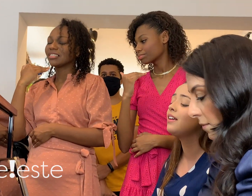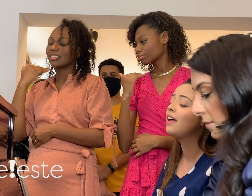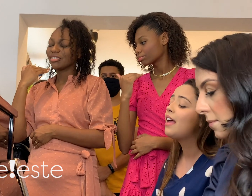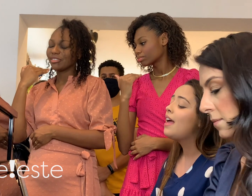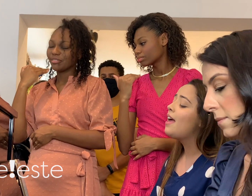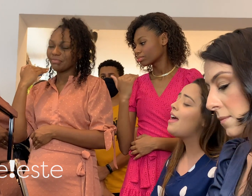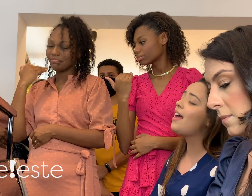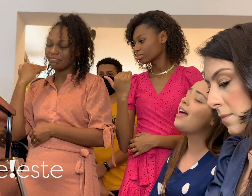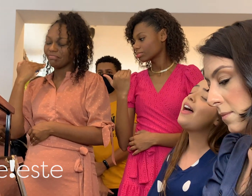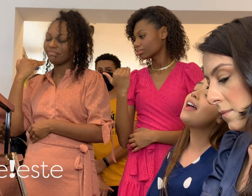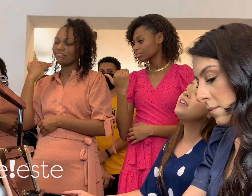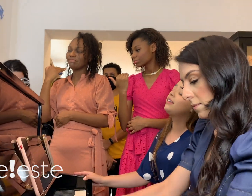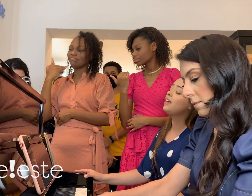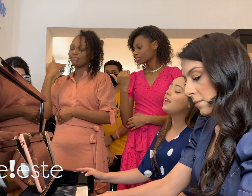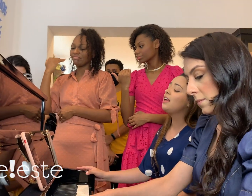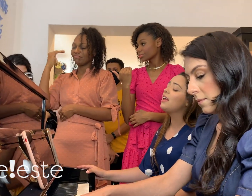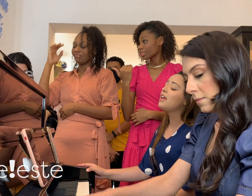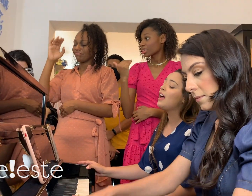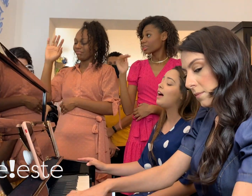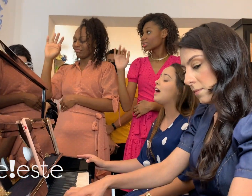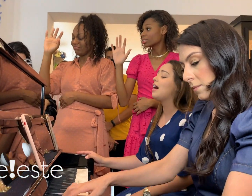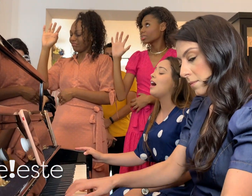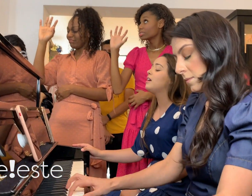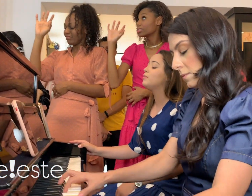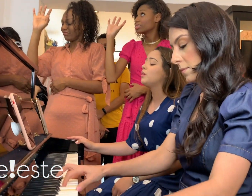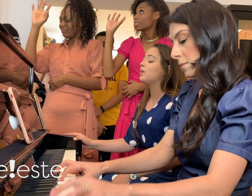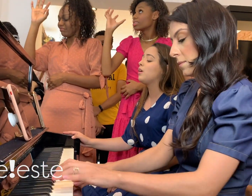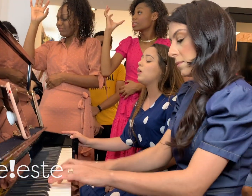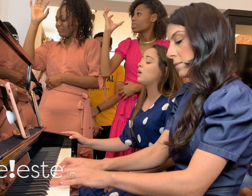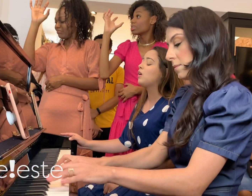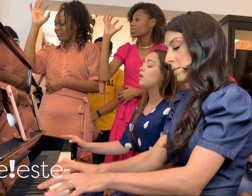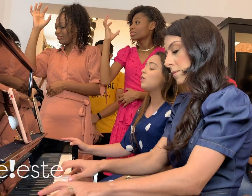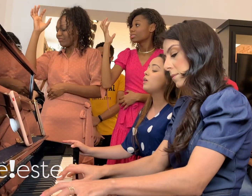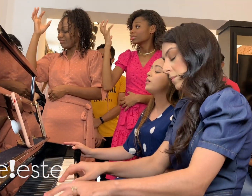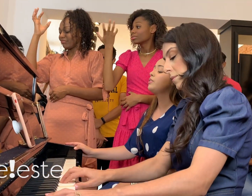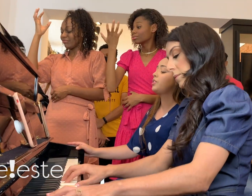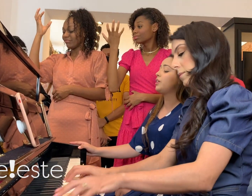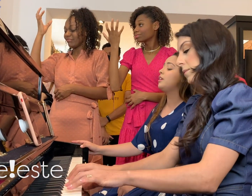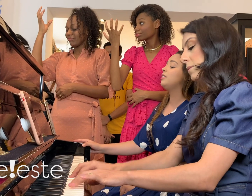Em que amor eu